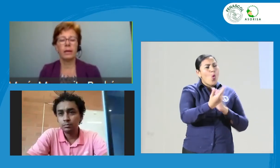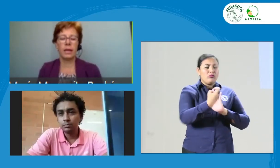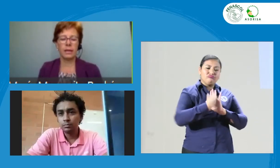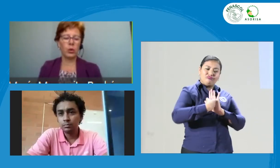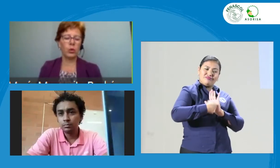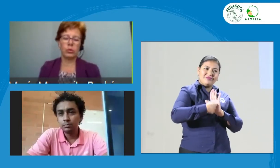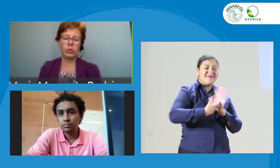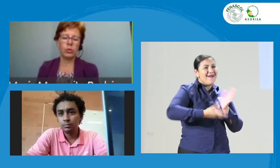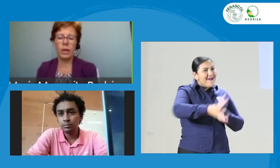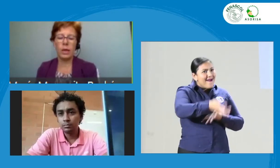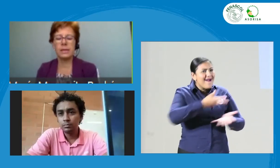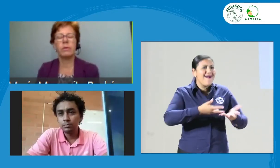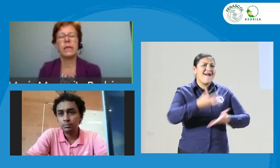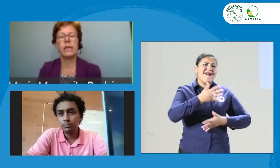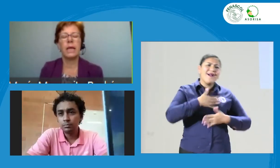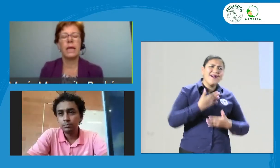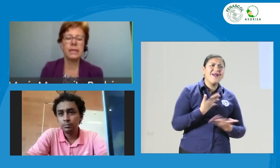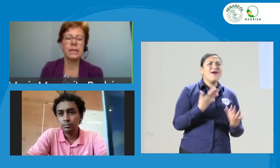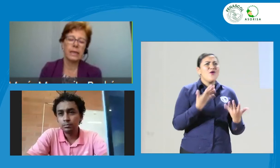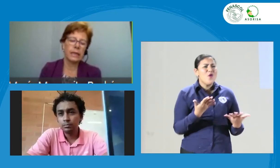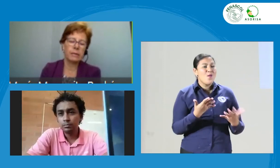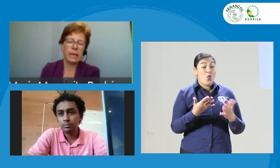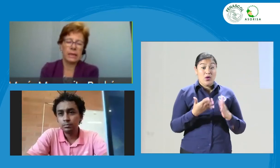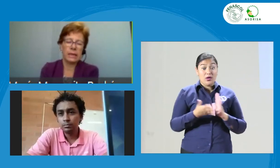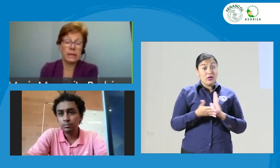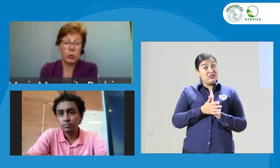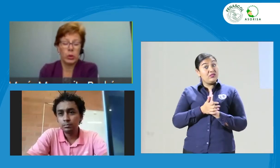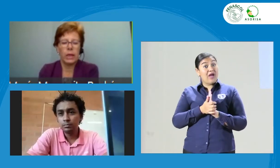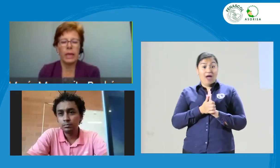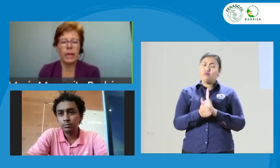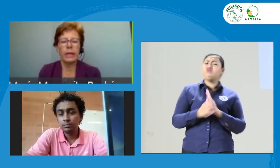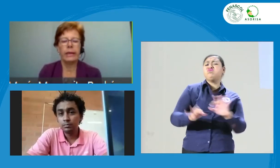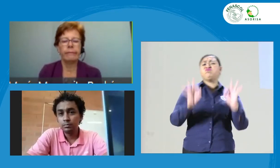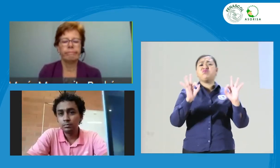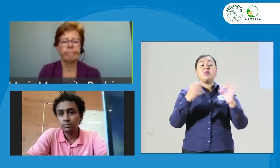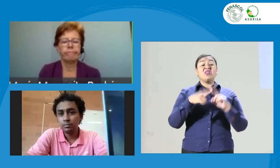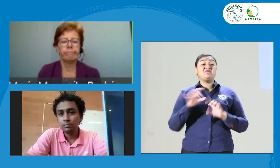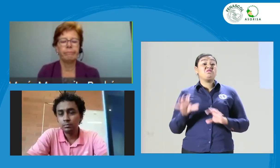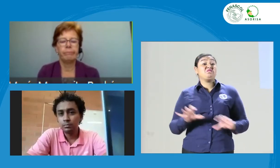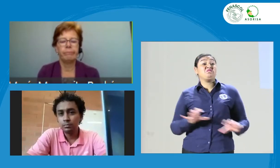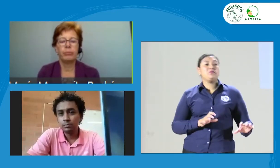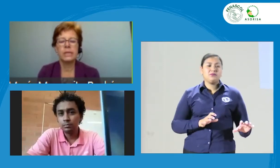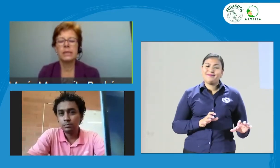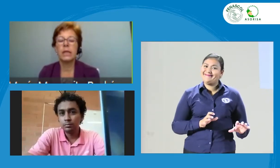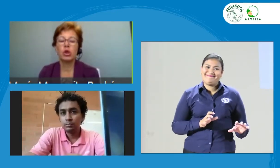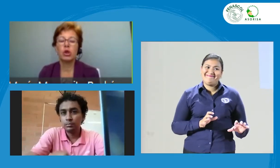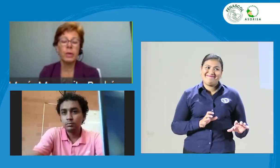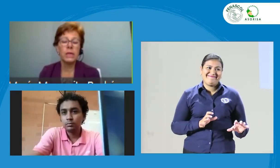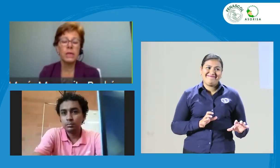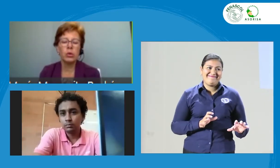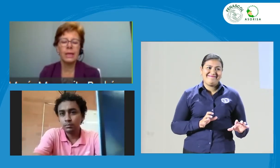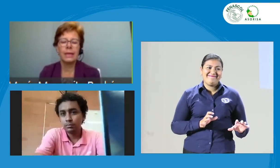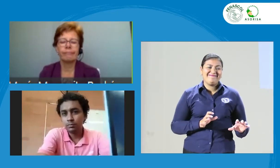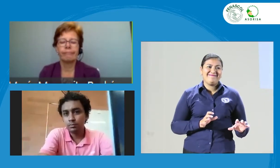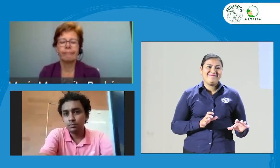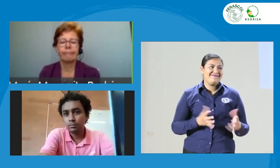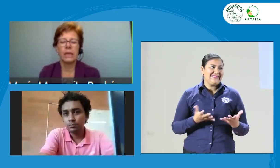a mejorar que alguien con todas las habilidades y mala actitud. Pues yo pienso que